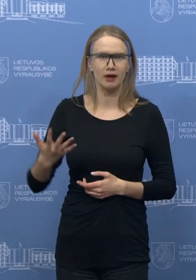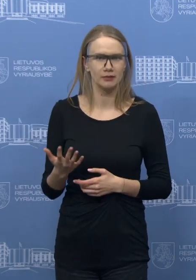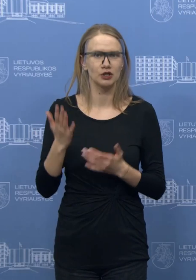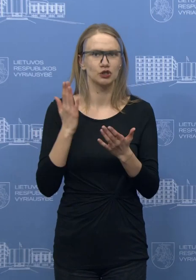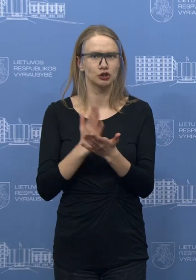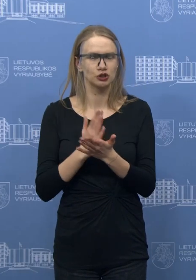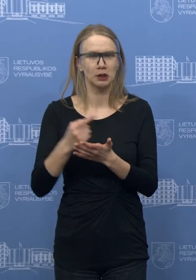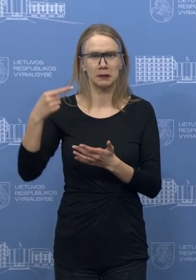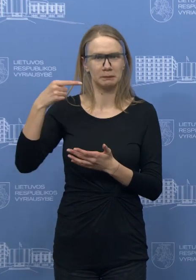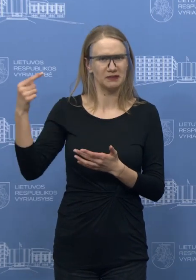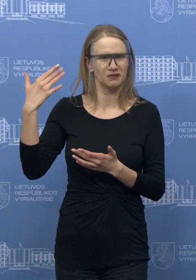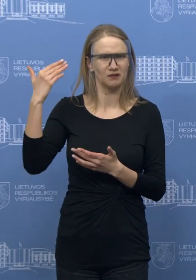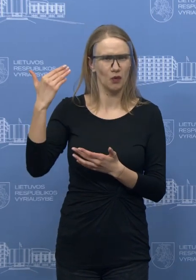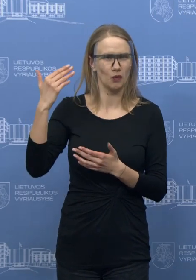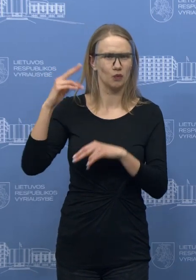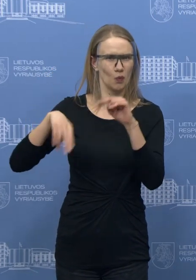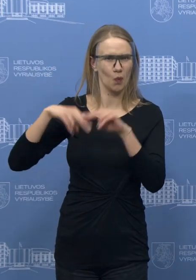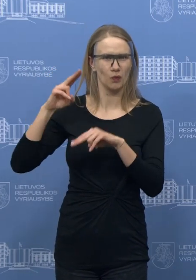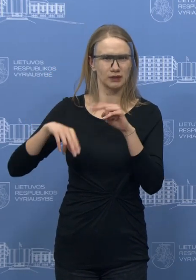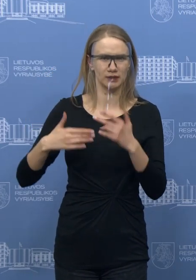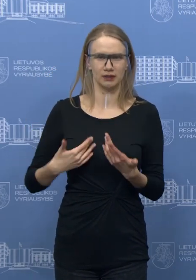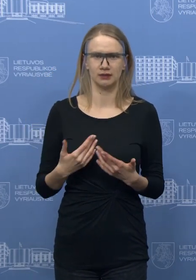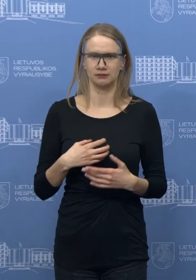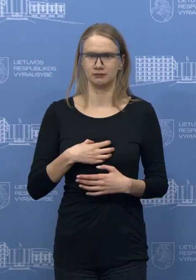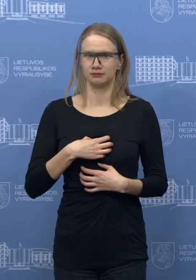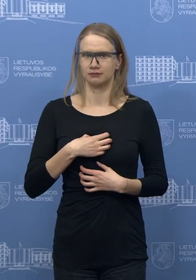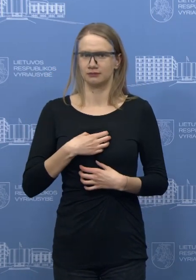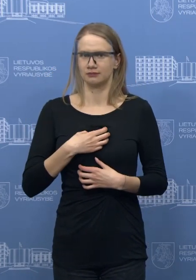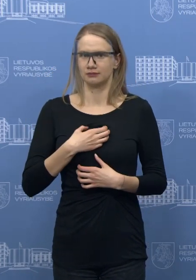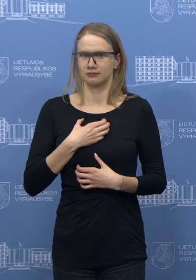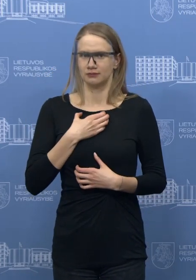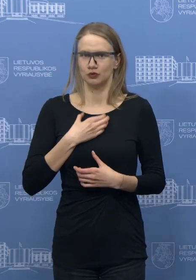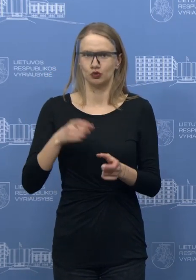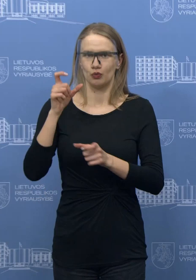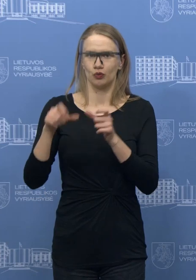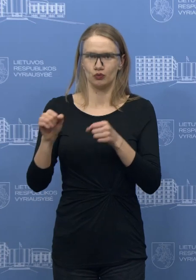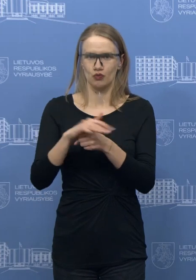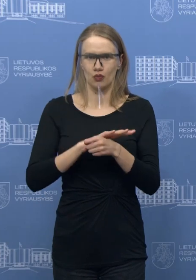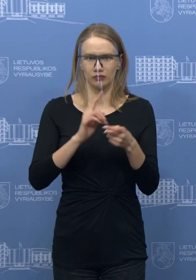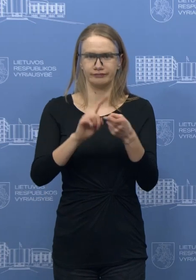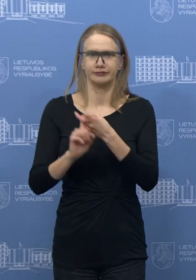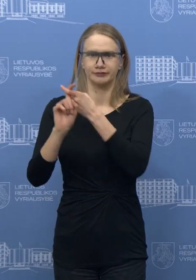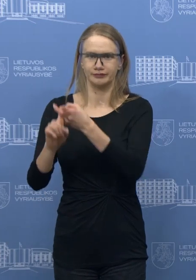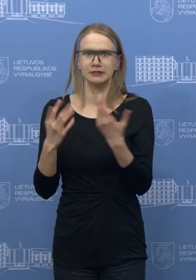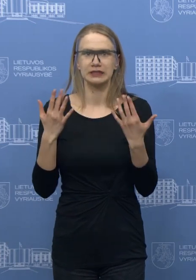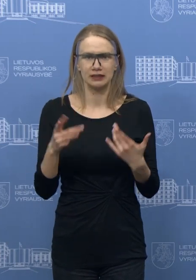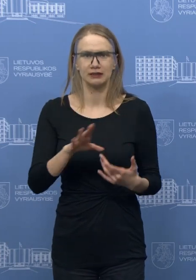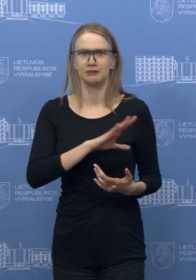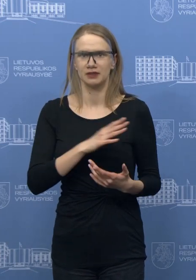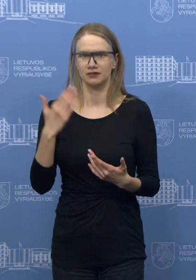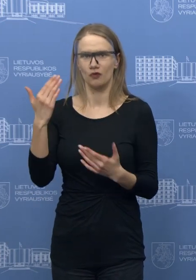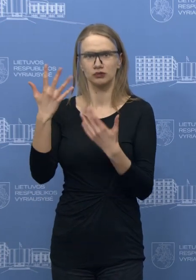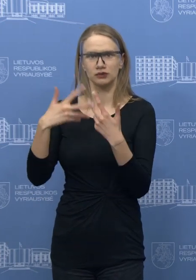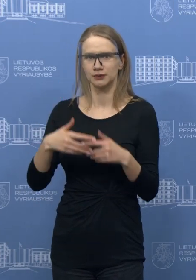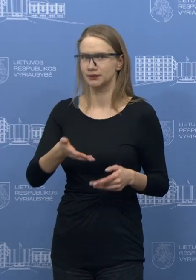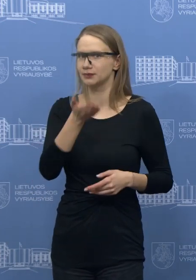variantas, tikrai labai yra, na, sakykime, sukrečiantis pagal susirgusų žmonių skaičių ir mirusų žmonių skaičių, bet mes to galime išvengti.